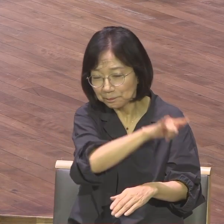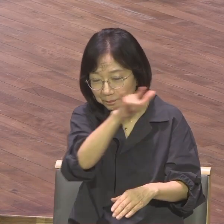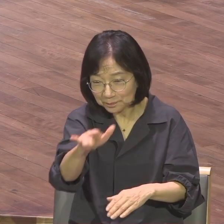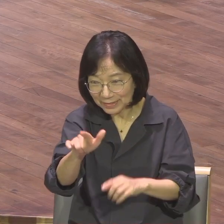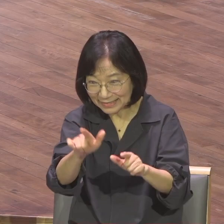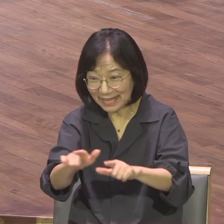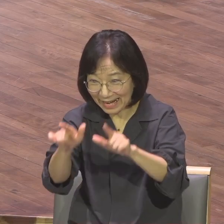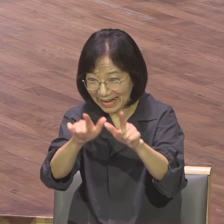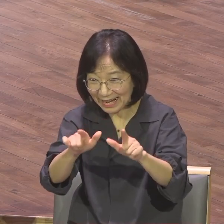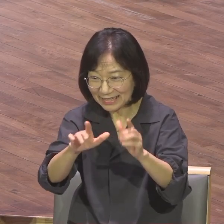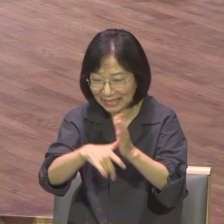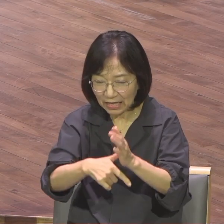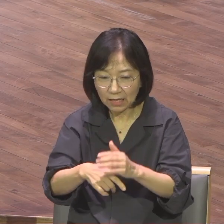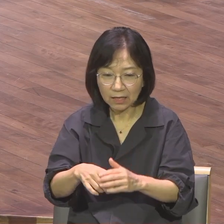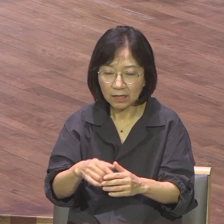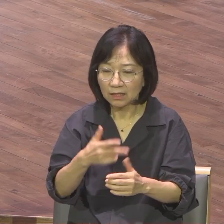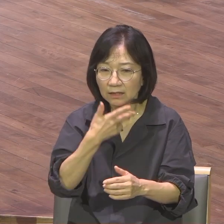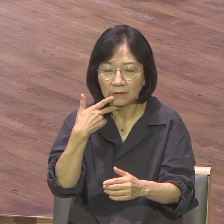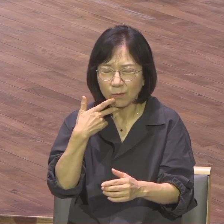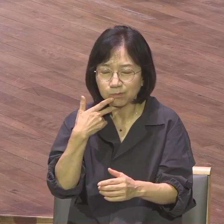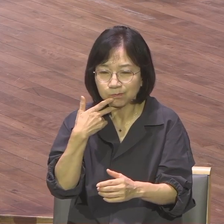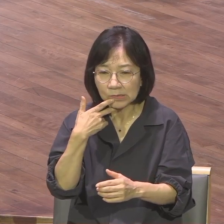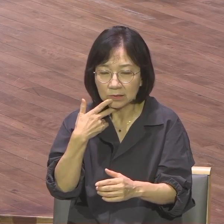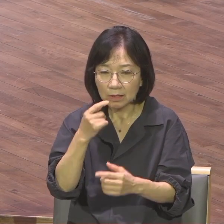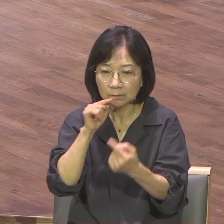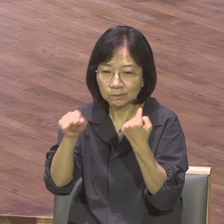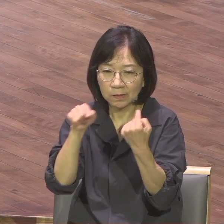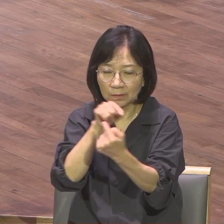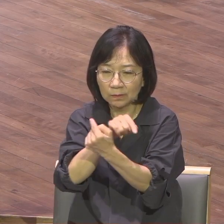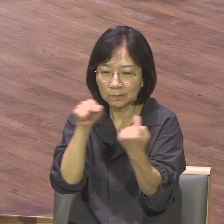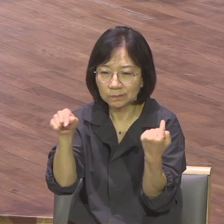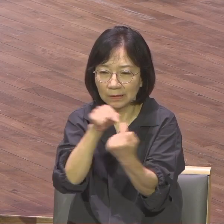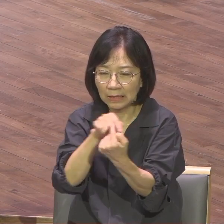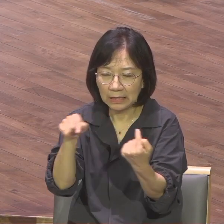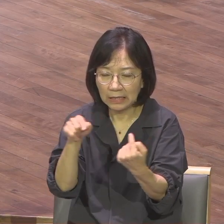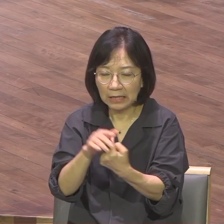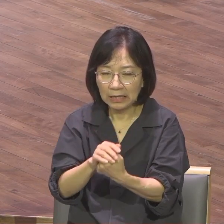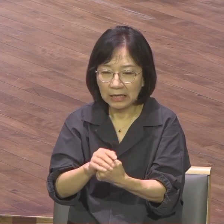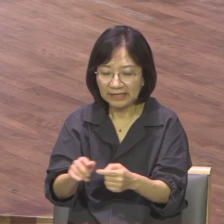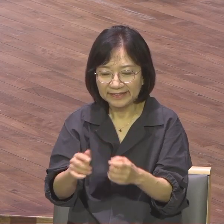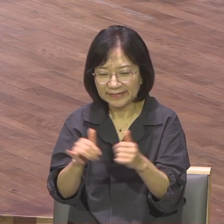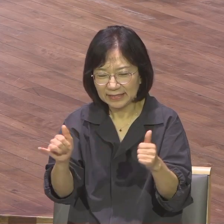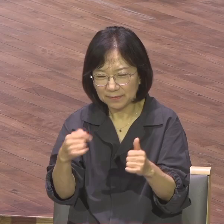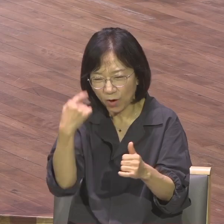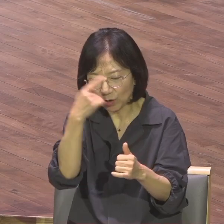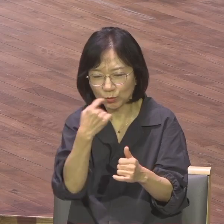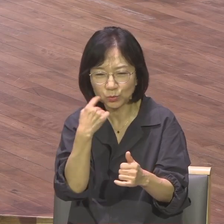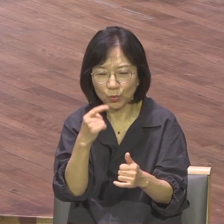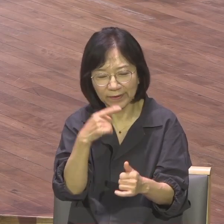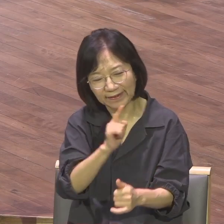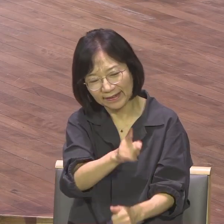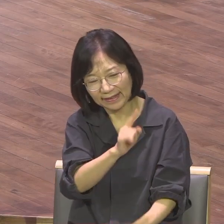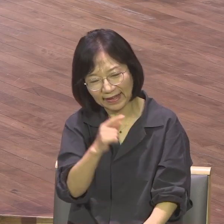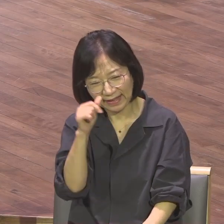안 통하지 영어도 안 되지 그 척박한 미국 땅에 와가지고 임종처벌 받으면서 투잡, 들이잡은 기본입니다